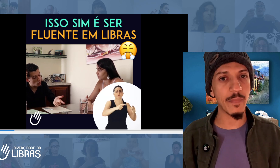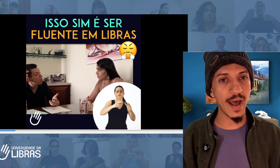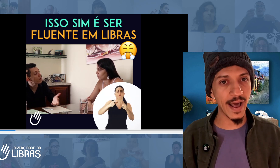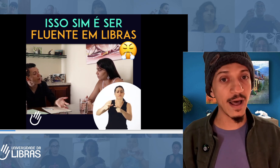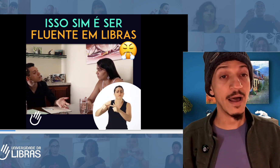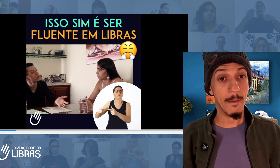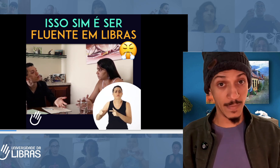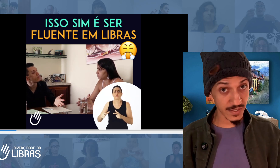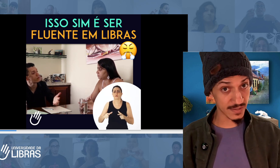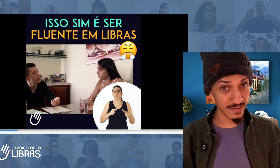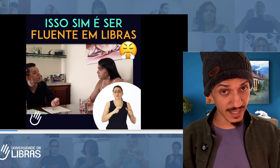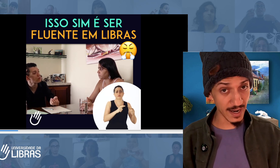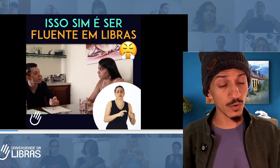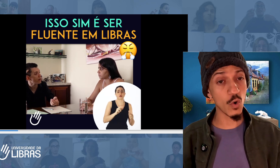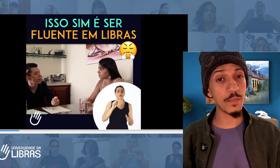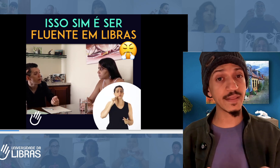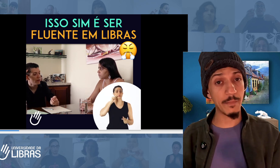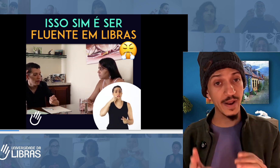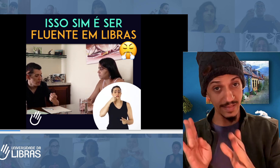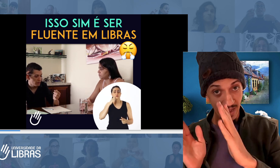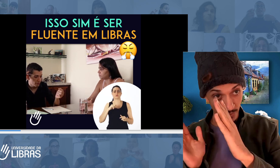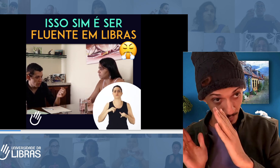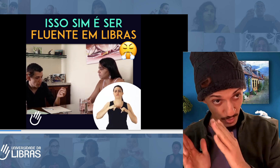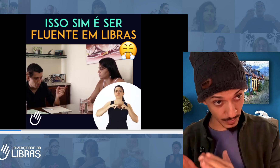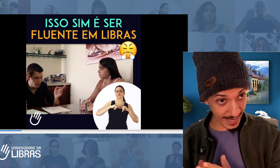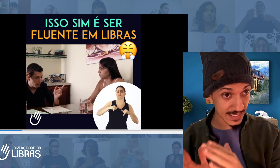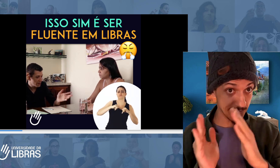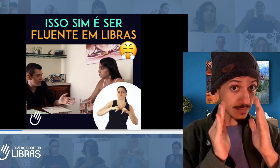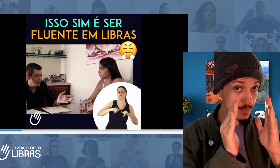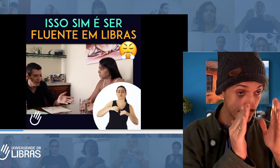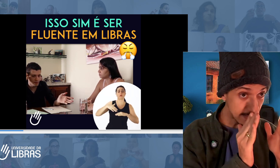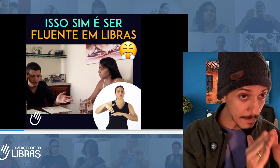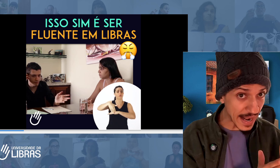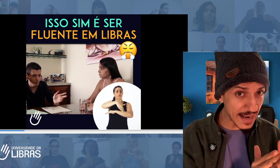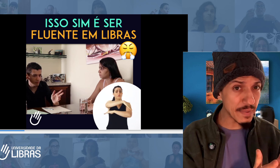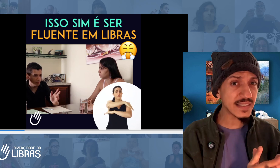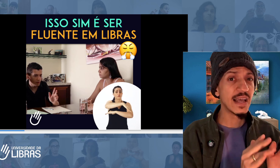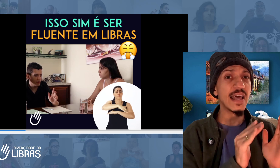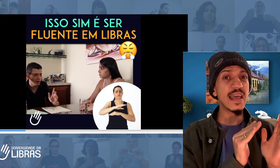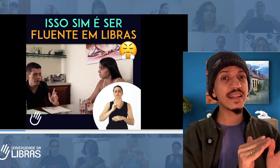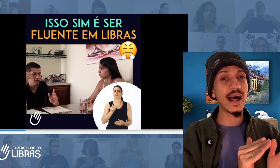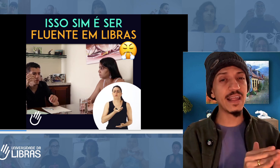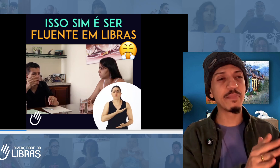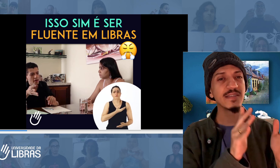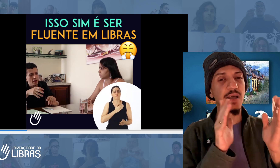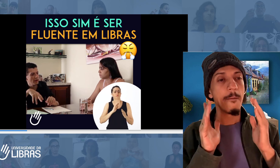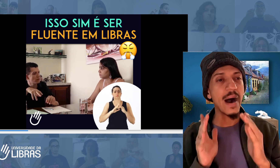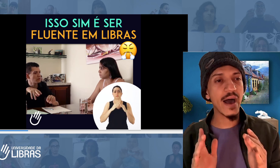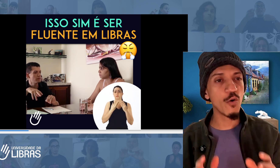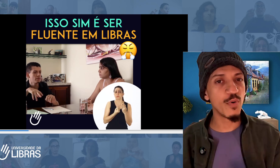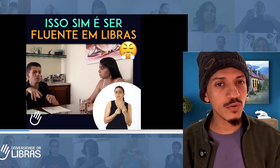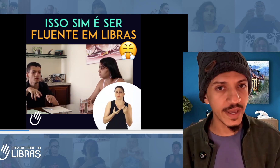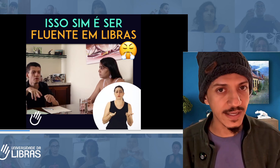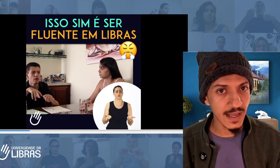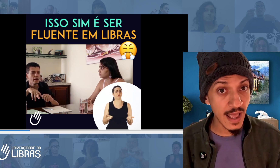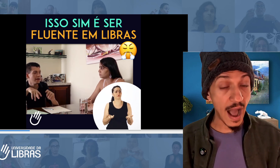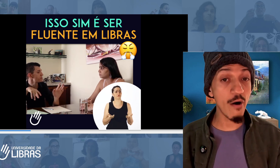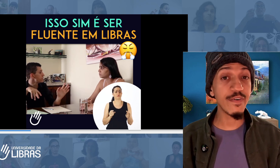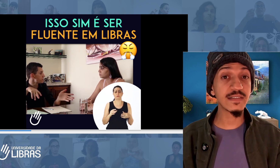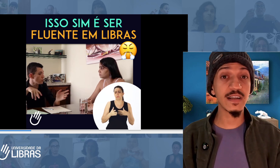ela, mostrando como interpretar do português para Libras e da Libras para o português. ao fazer a sua